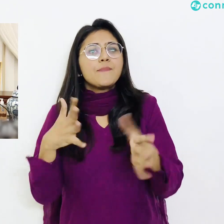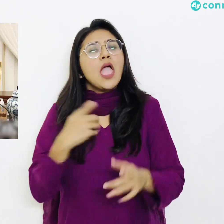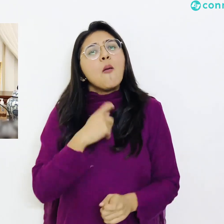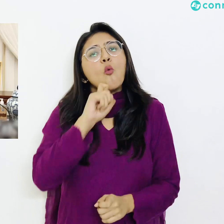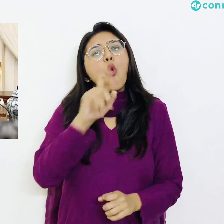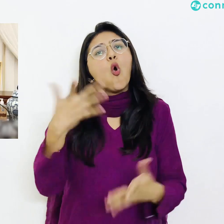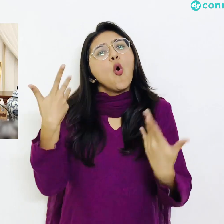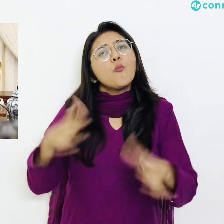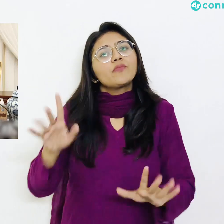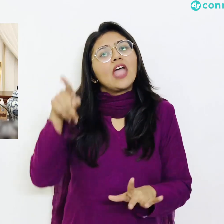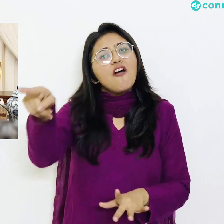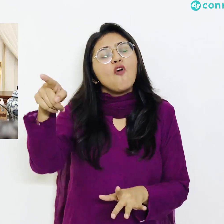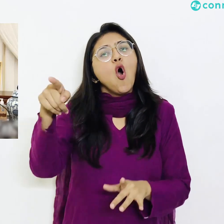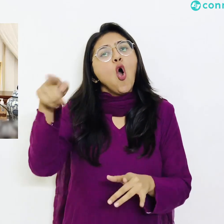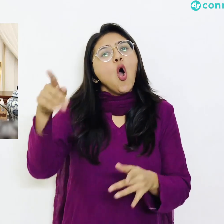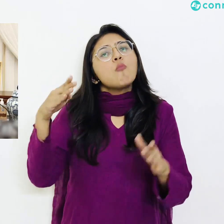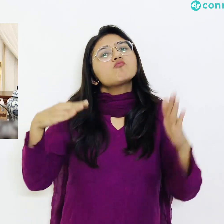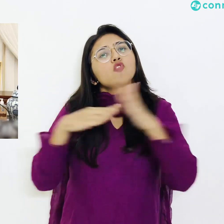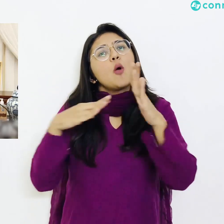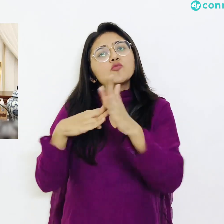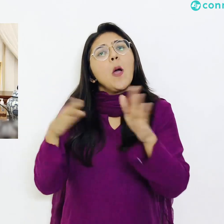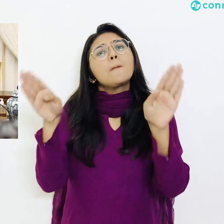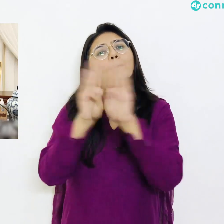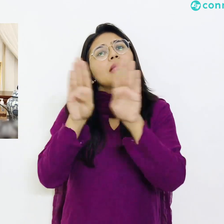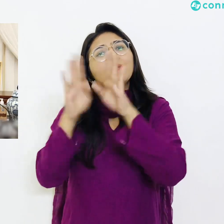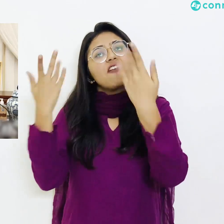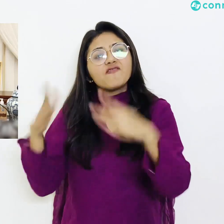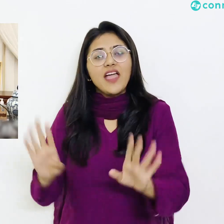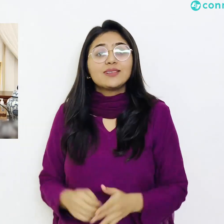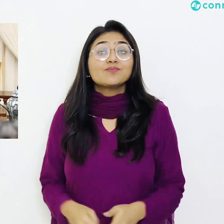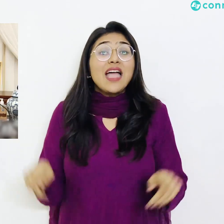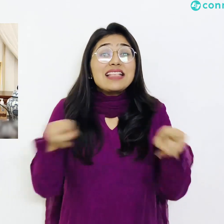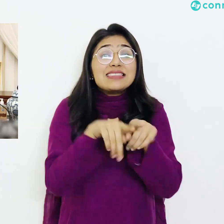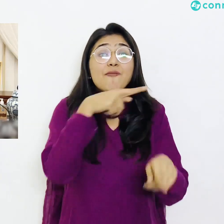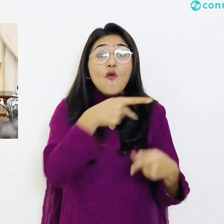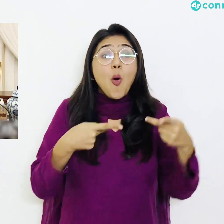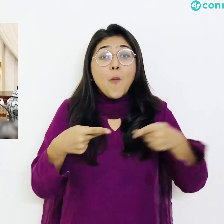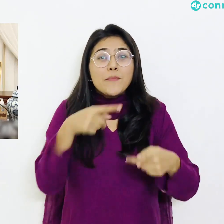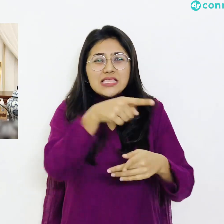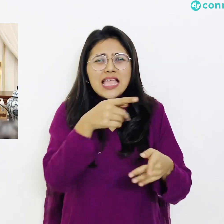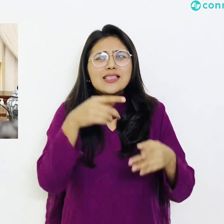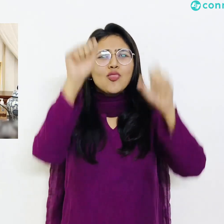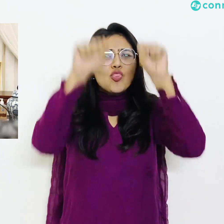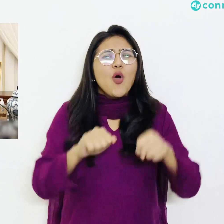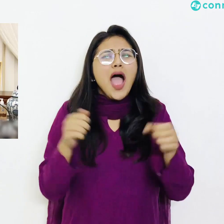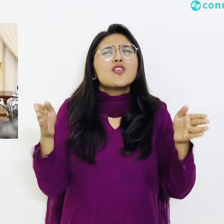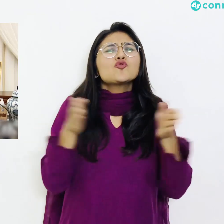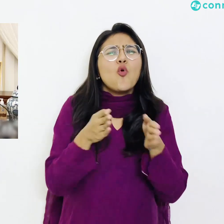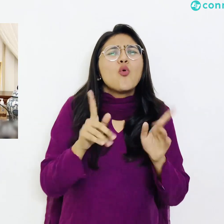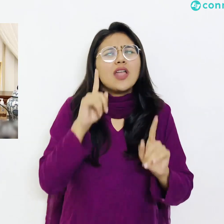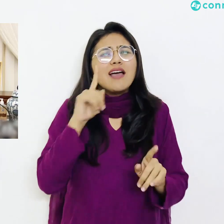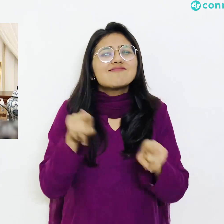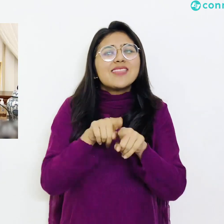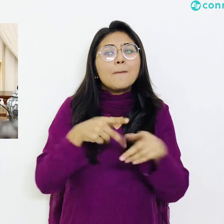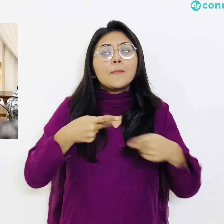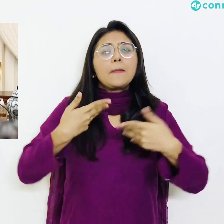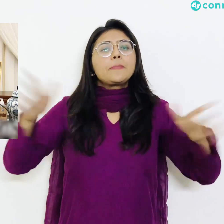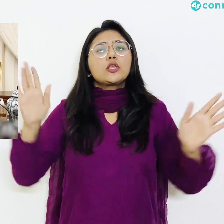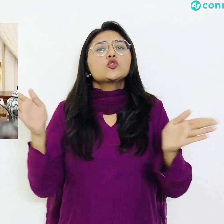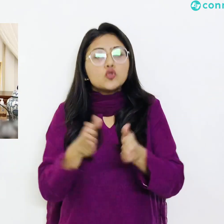حکم کیا اور وہ سیل ہو گئے چھوٹے تاجر تھے ان کے ساتھ بھی بات کی اور انہیں اس بات پہ اگری کرایا ہے انہوں نے خود